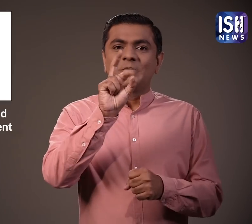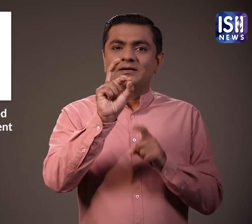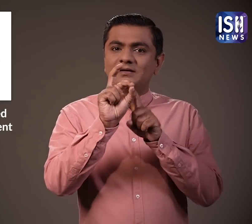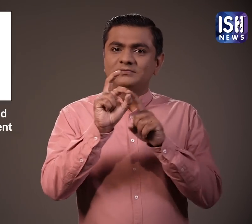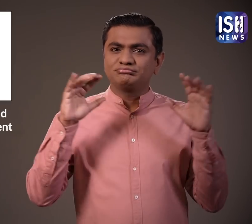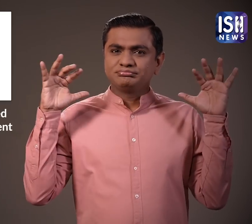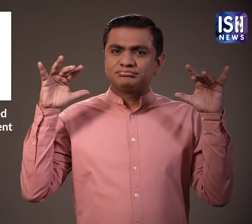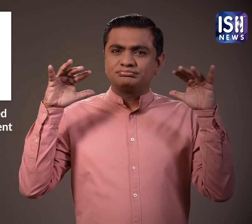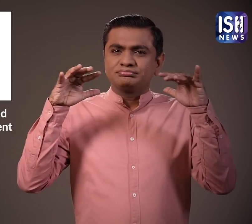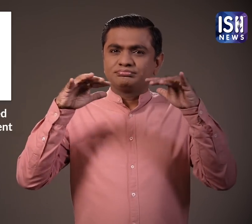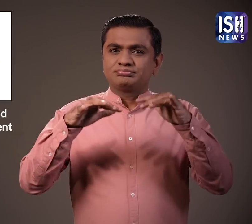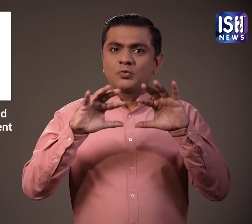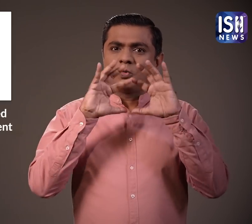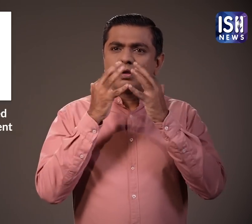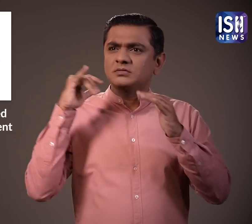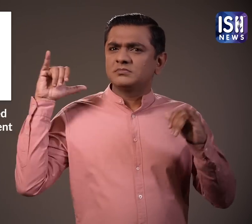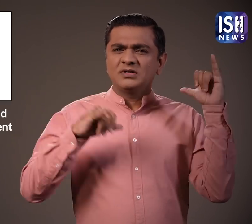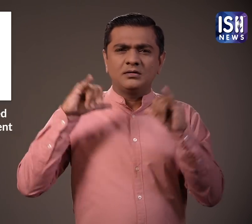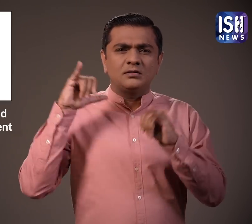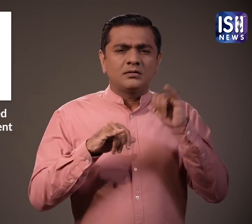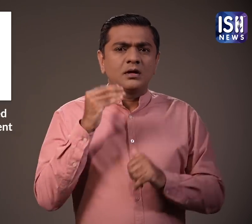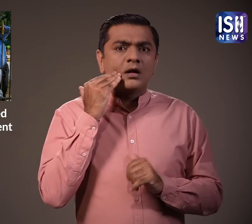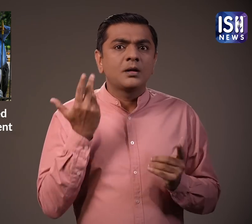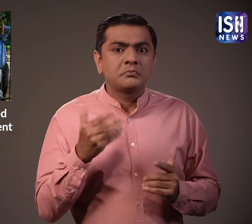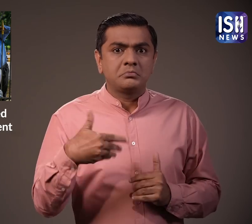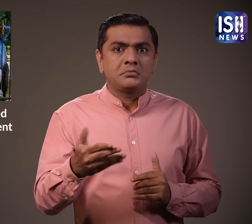जी ट्वेंटी शिखर सम्मेलन 9 से 10 सितंबर के बीच होगा